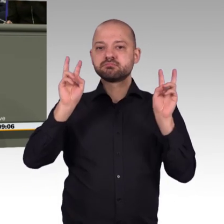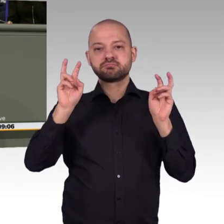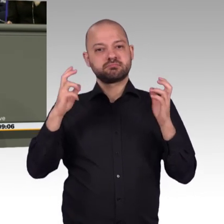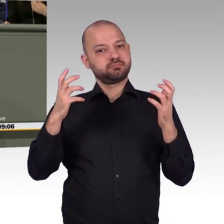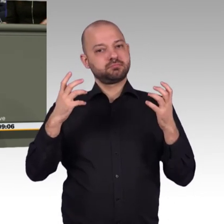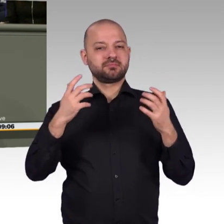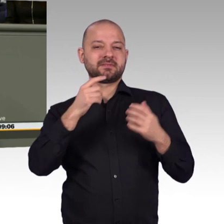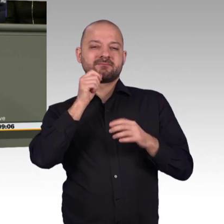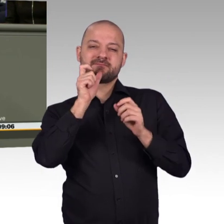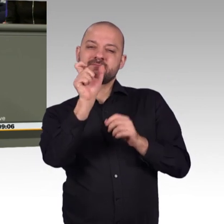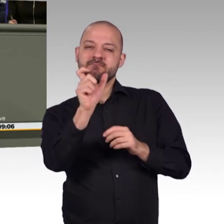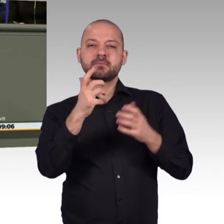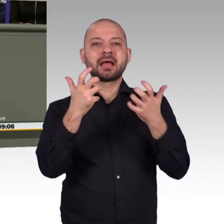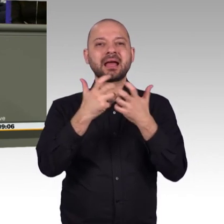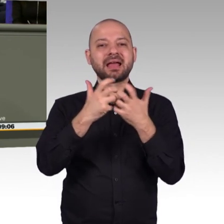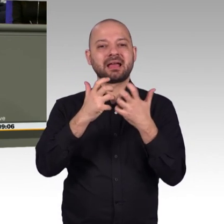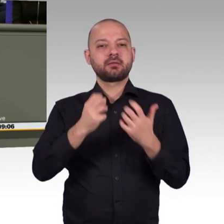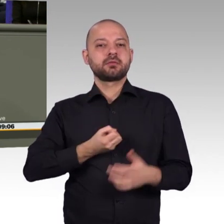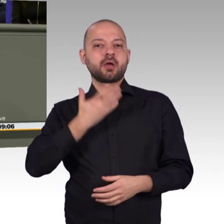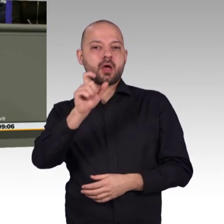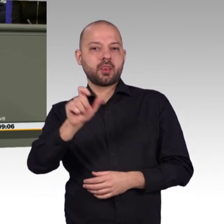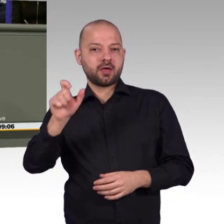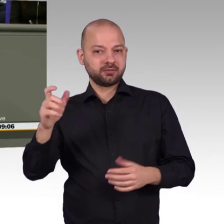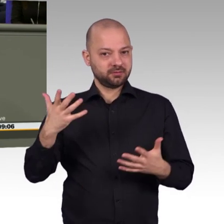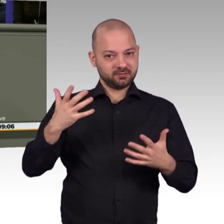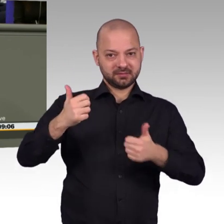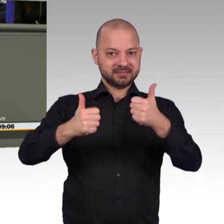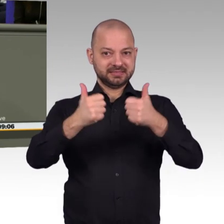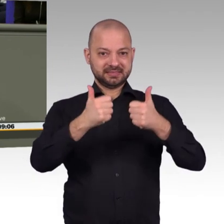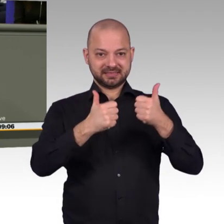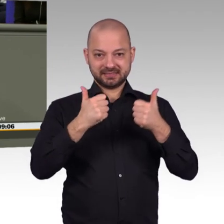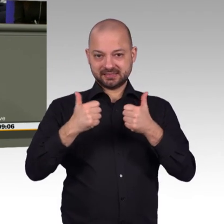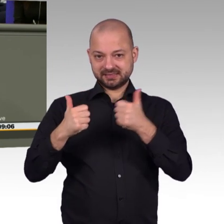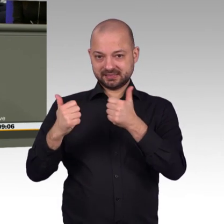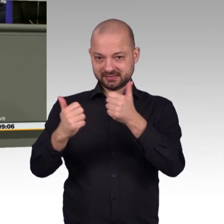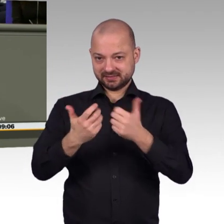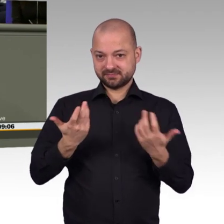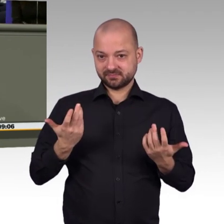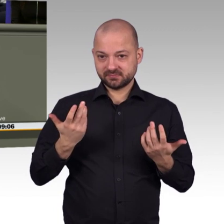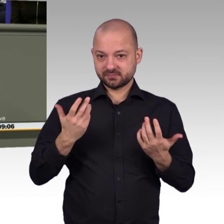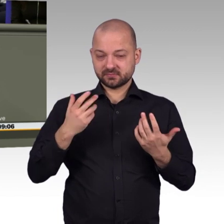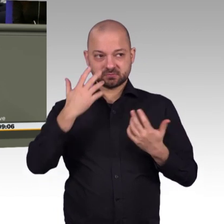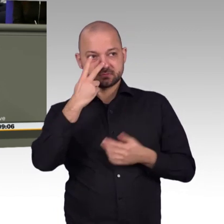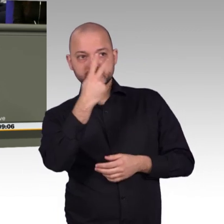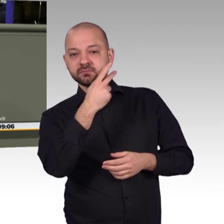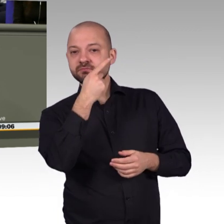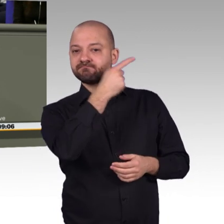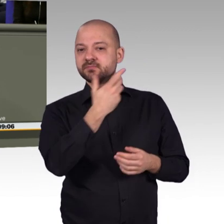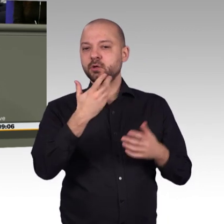Deutsch, eine Fremdsprache ist wichtig, sondern wir müssen auch einen digitalen Kanon von Grundfertigkeiten für unsere Kinder mit auf den